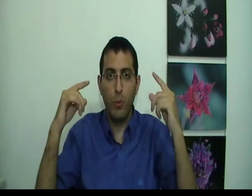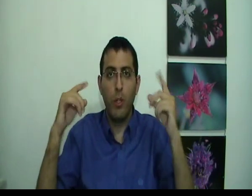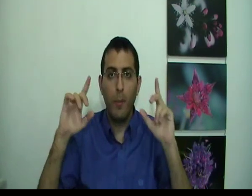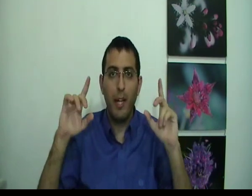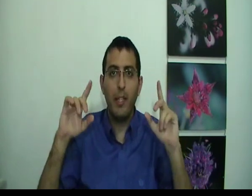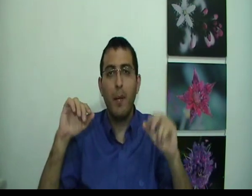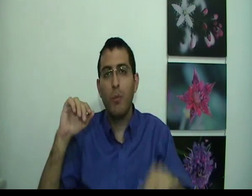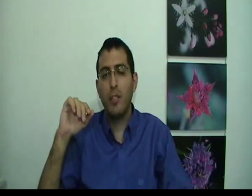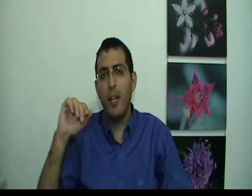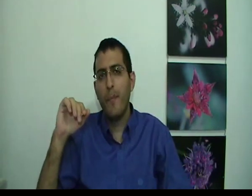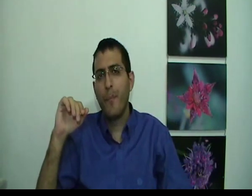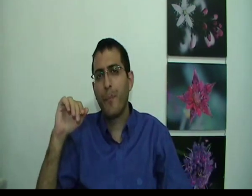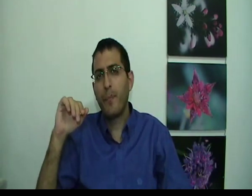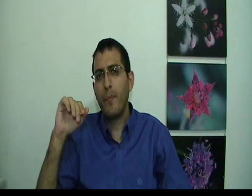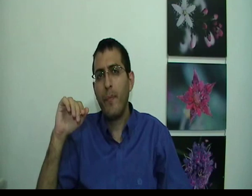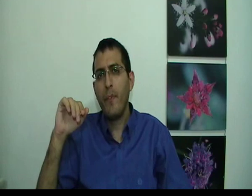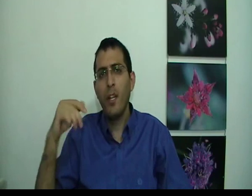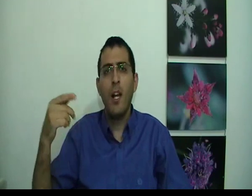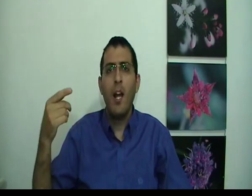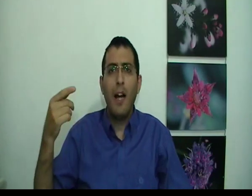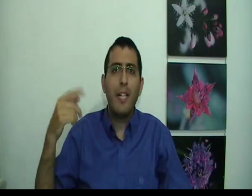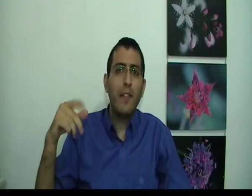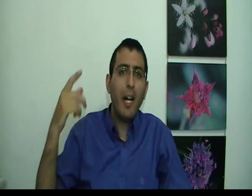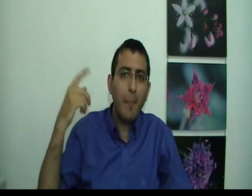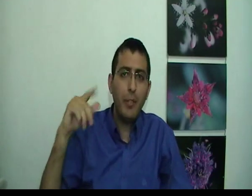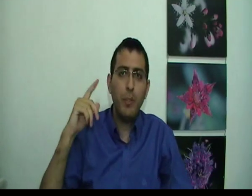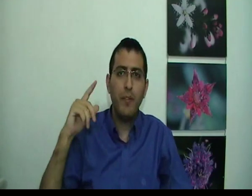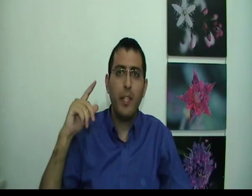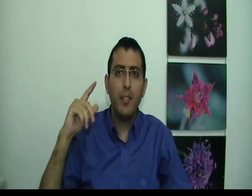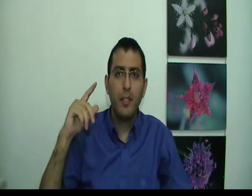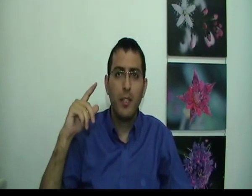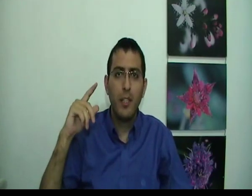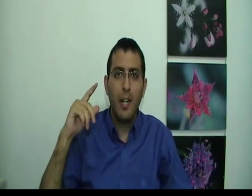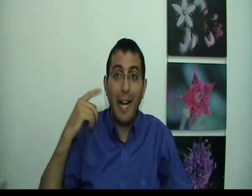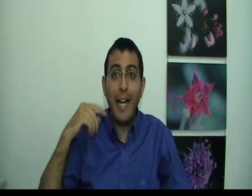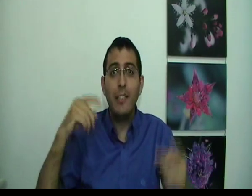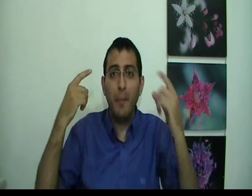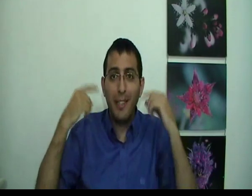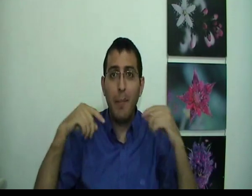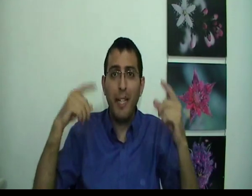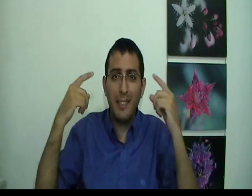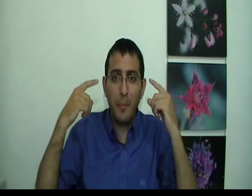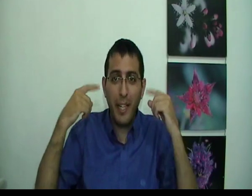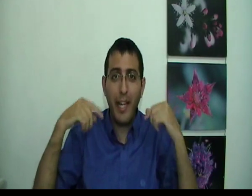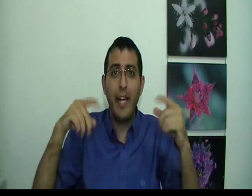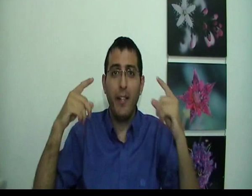מחליט מה הוא עושה אבל הדבר הבא שהוא יבין אחרי שבן אדם בעצם יראה